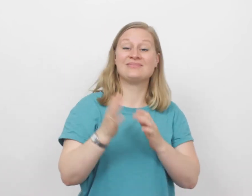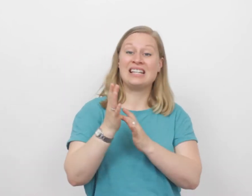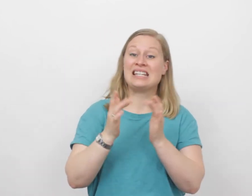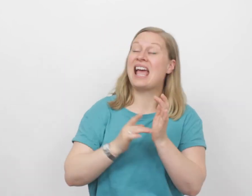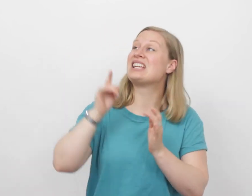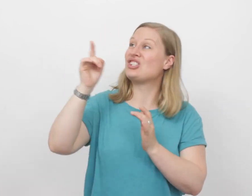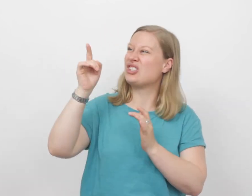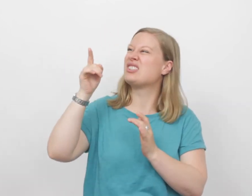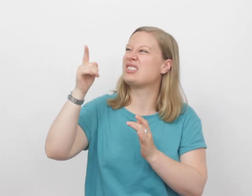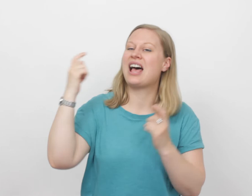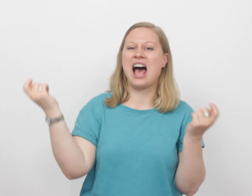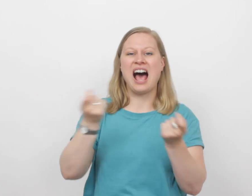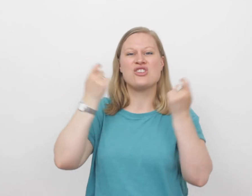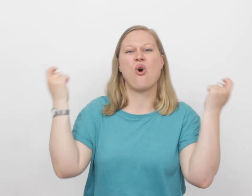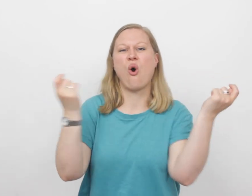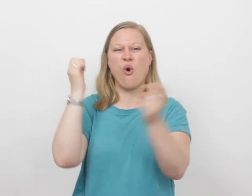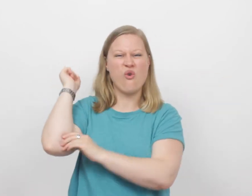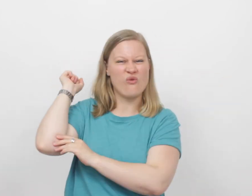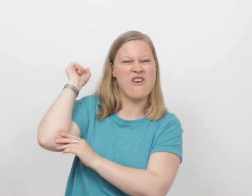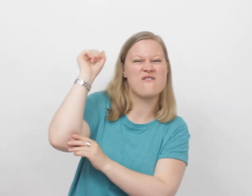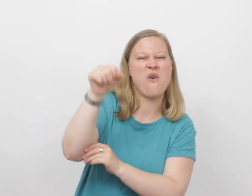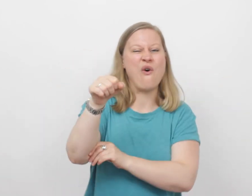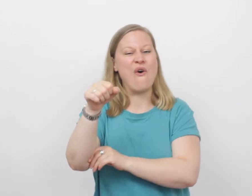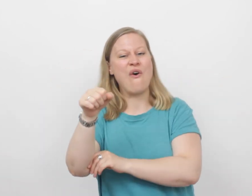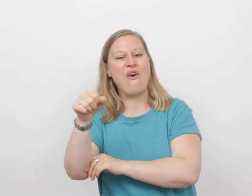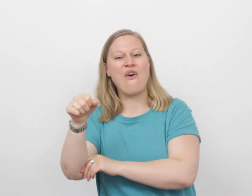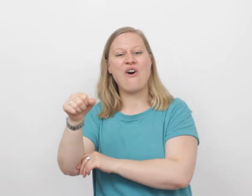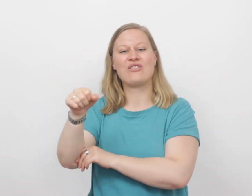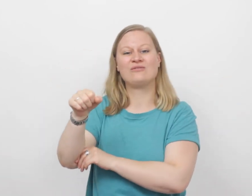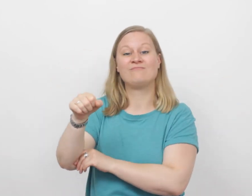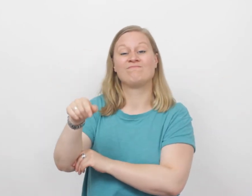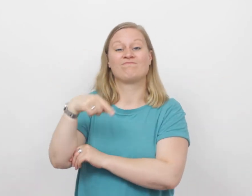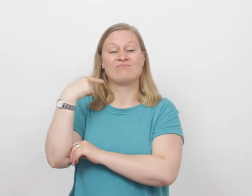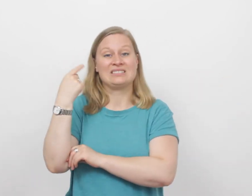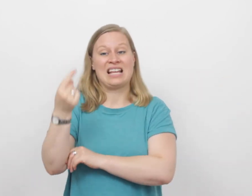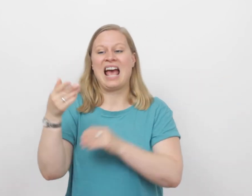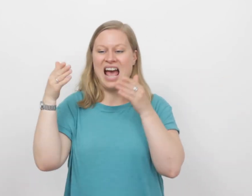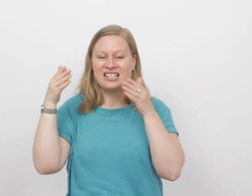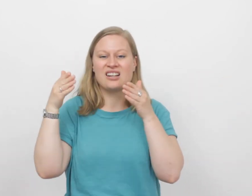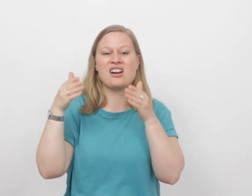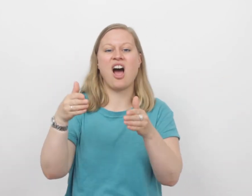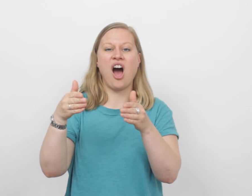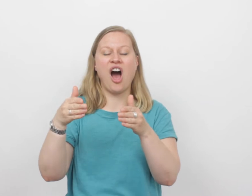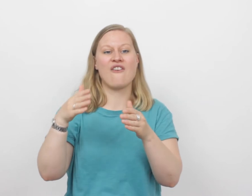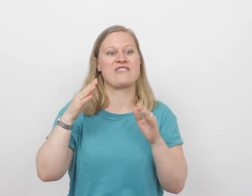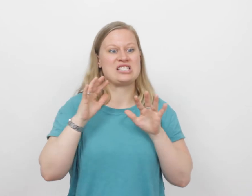Jezus, hij overwon En het graf is